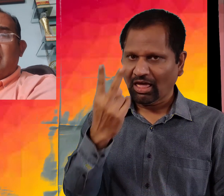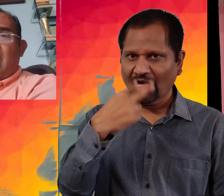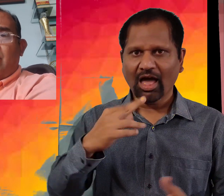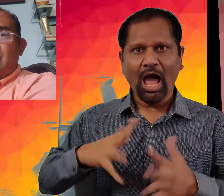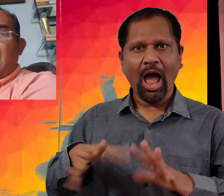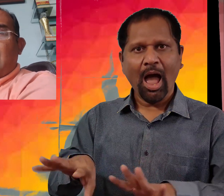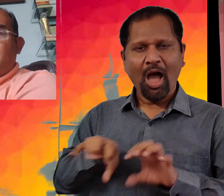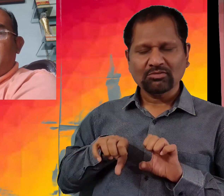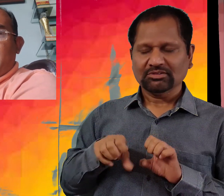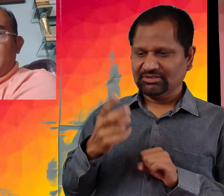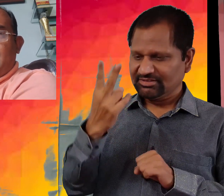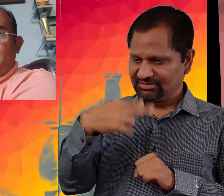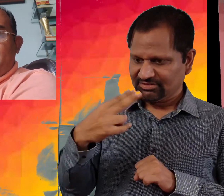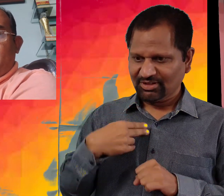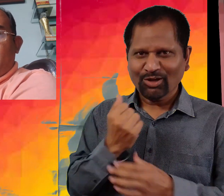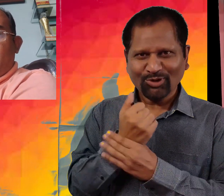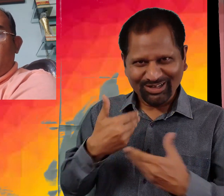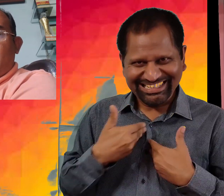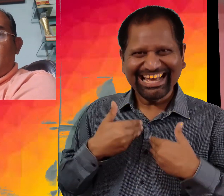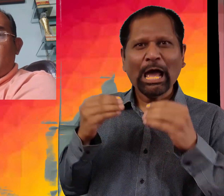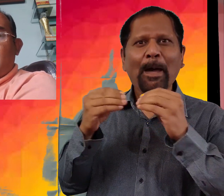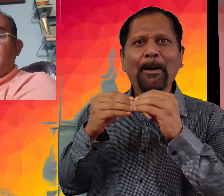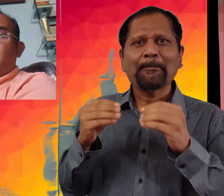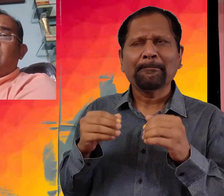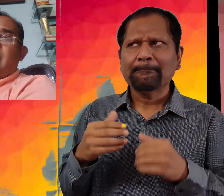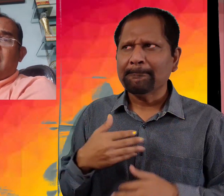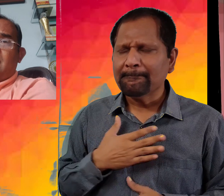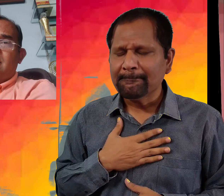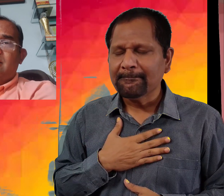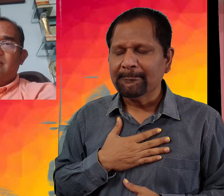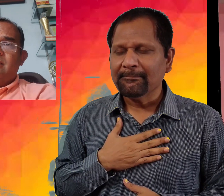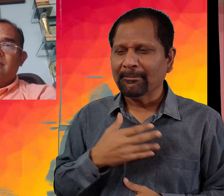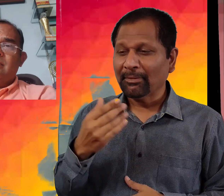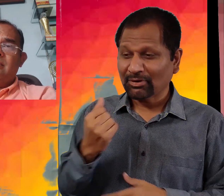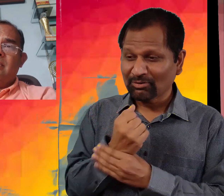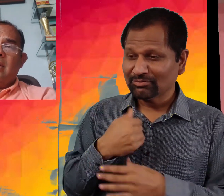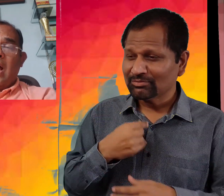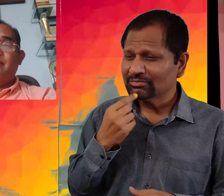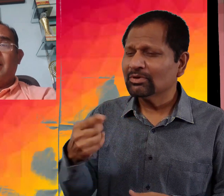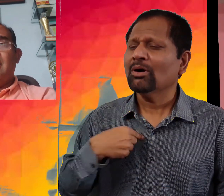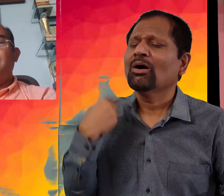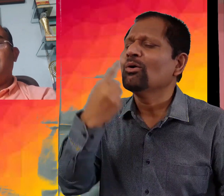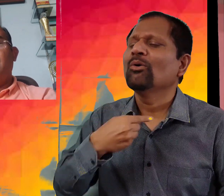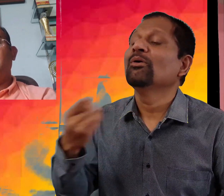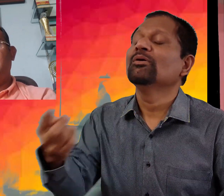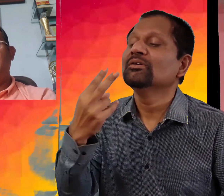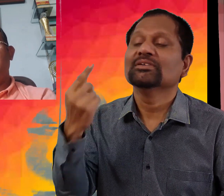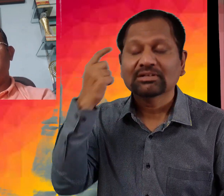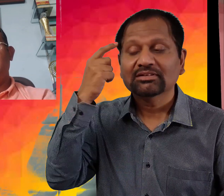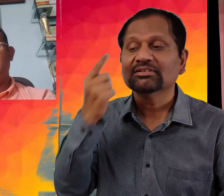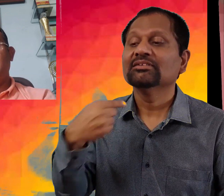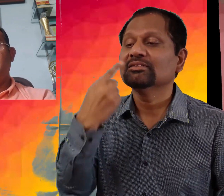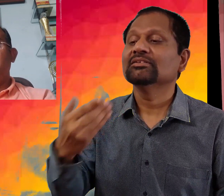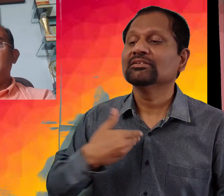ڈاکٹر کی آنکھوں سے آسو بہ نکلے ڈاکٹر نے کہا آپ جانتی میں کون